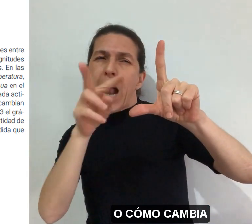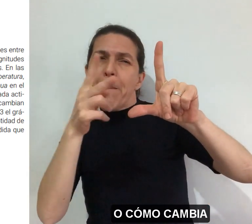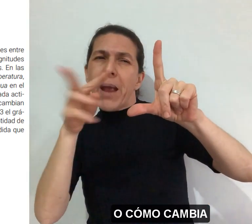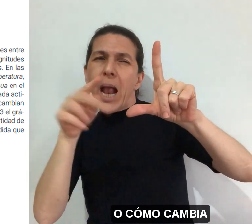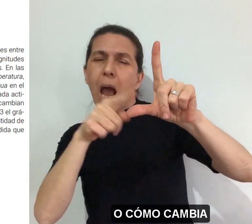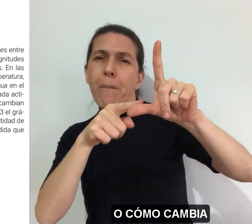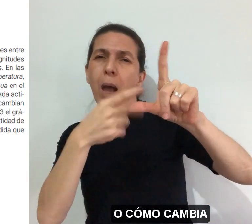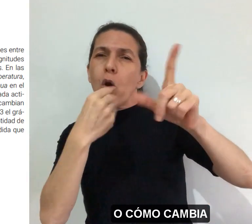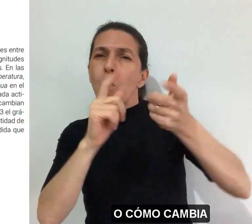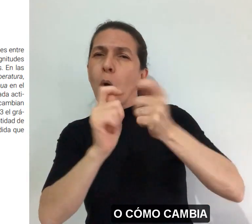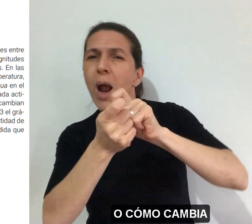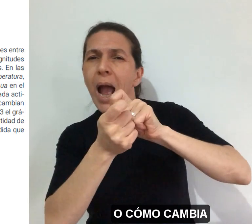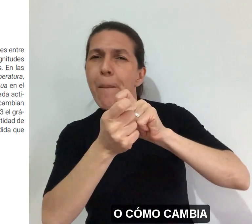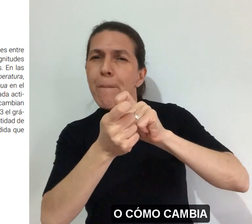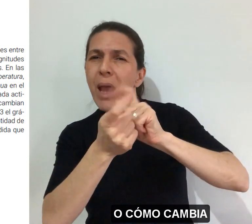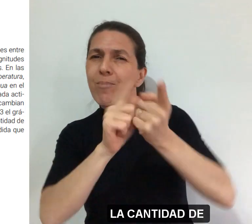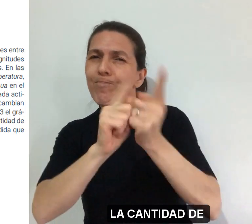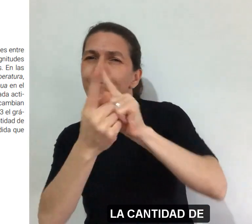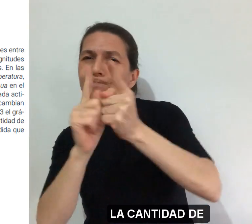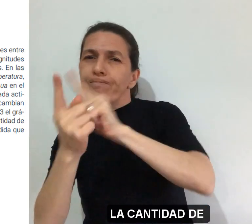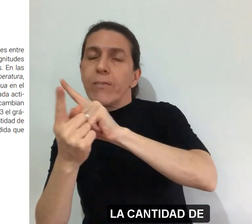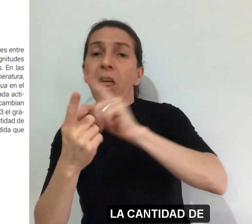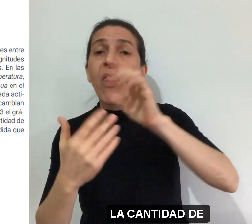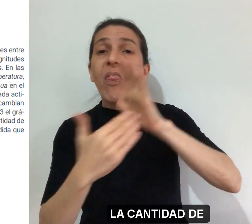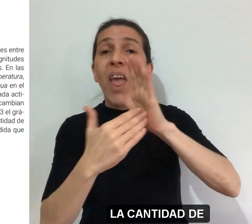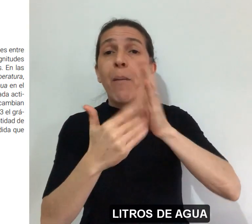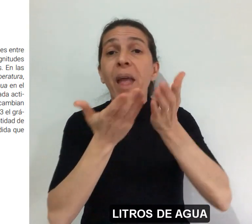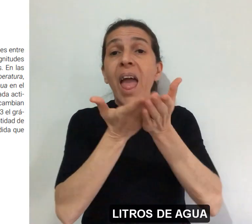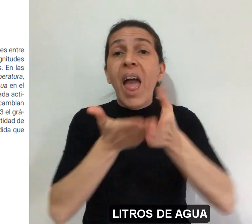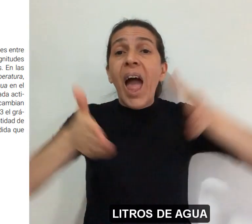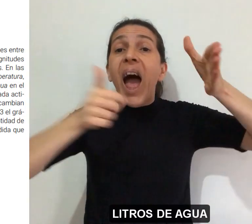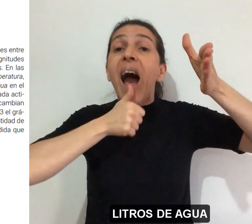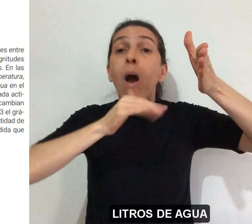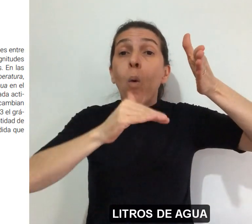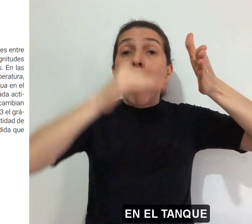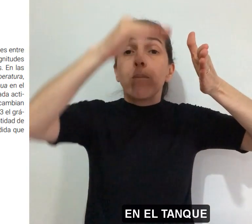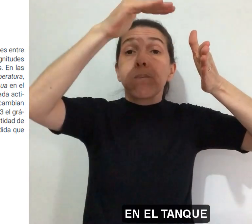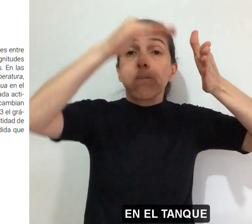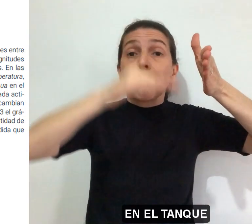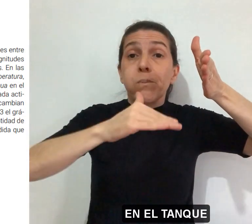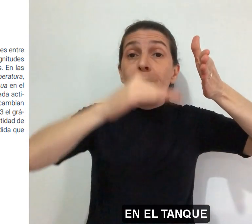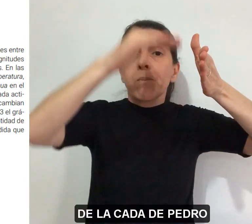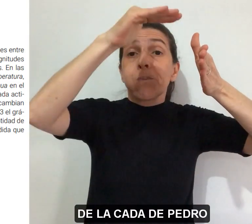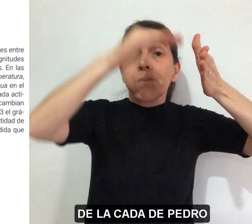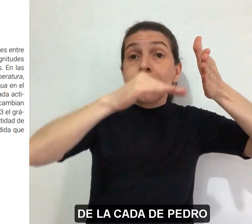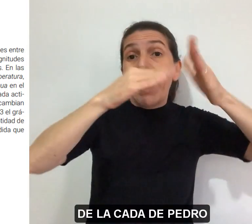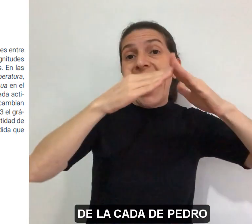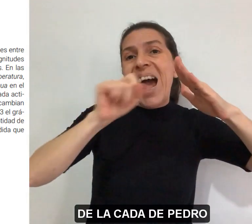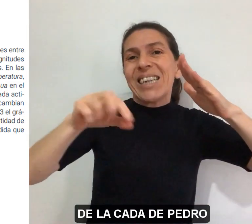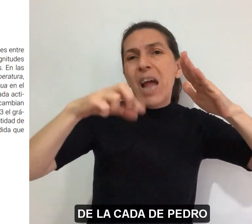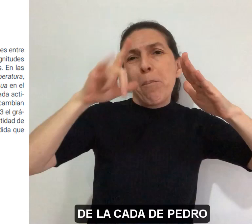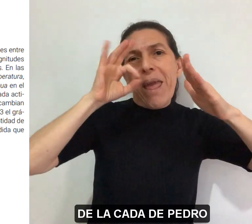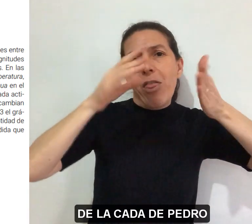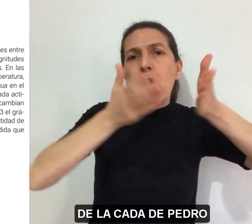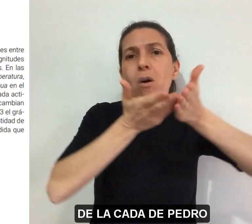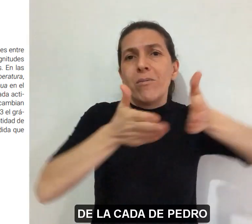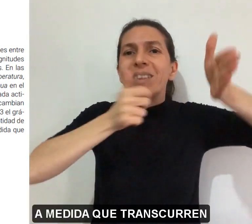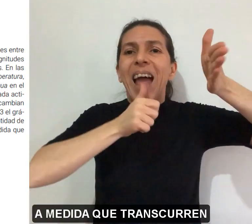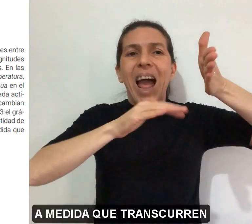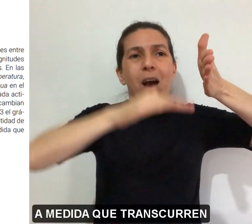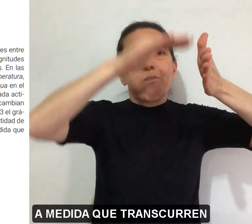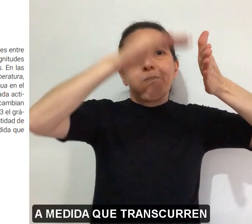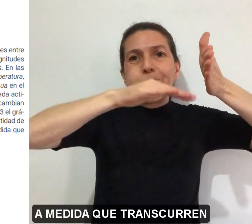o cómo cambia la cantidad de litros de agua en el tanque de la casa de Pedro